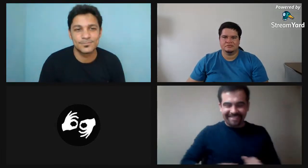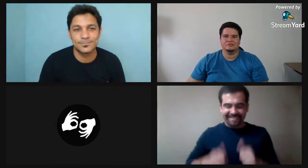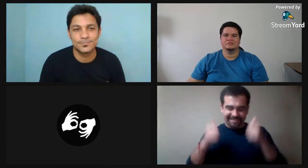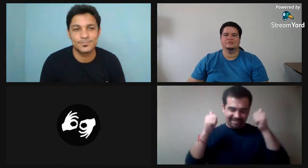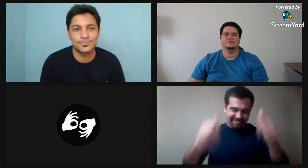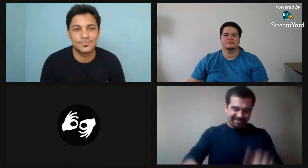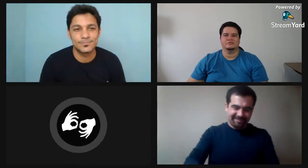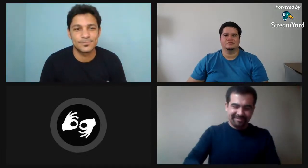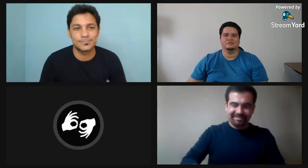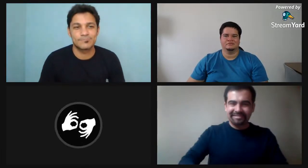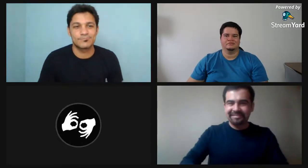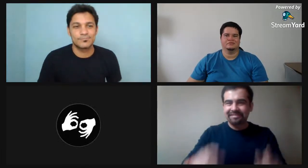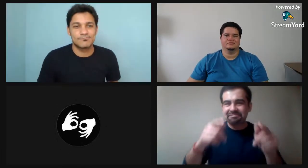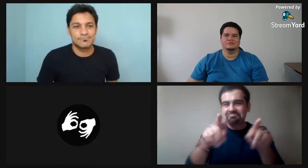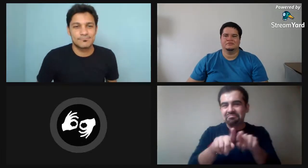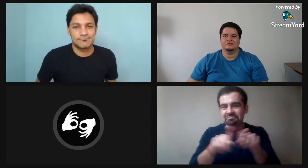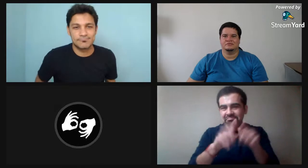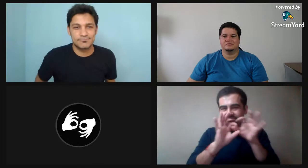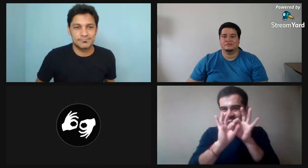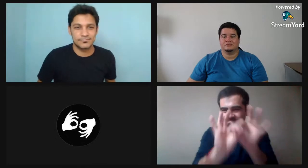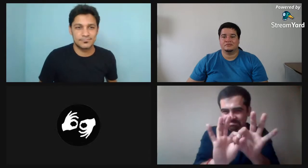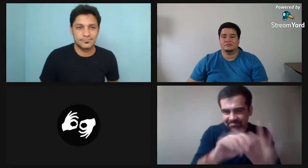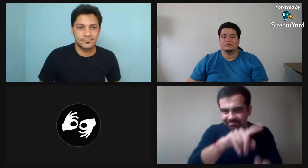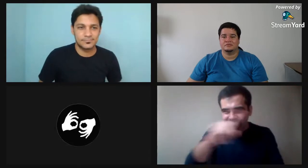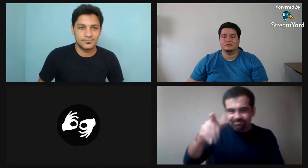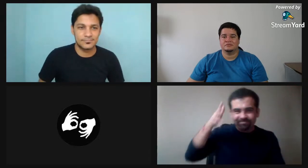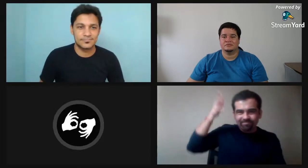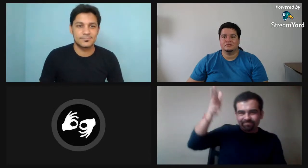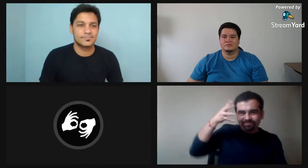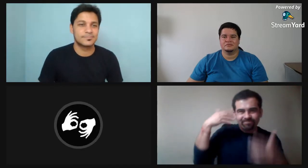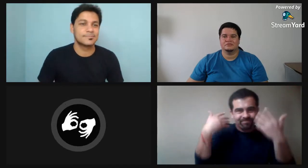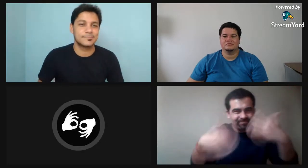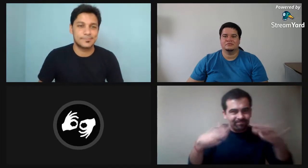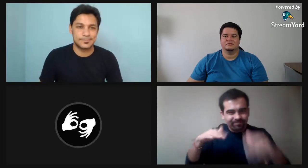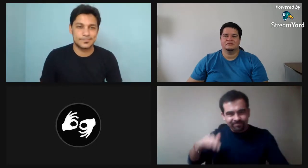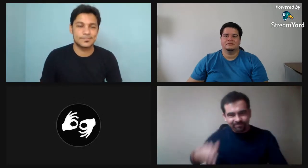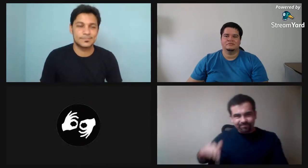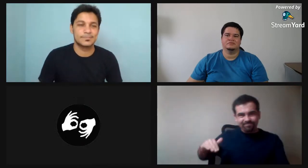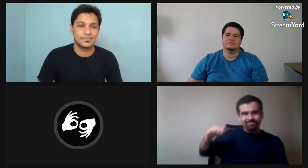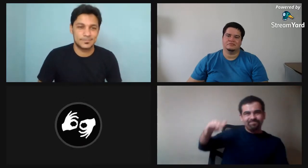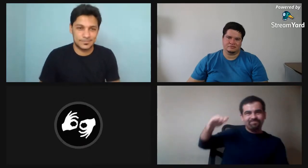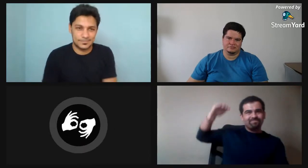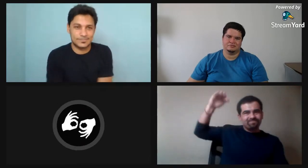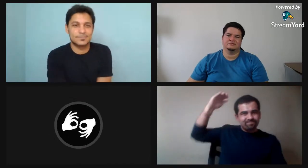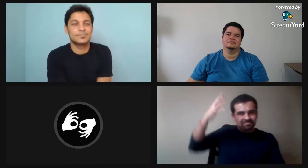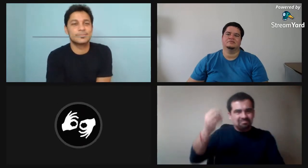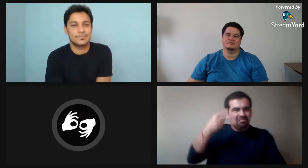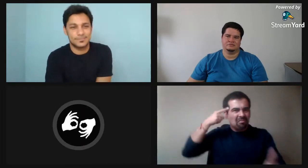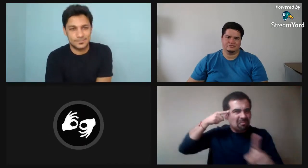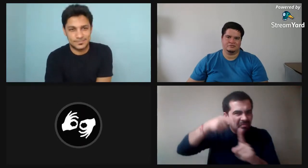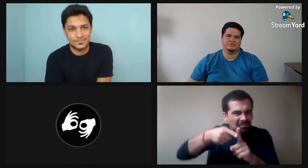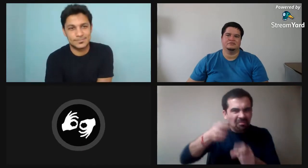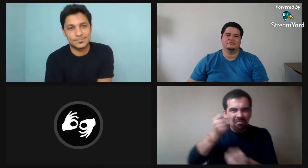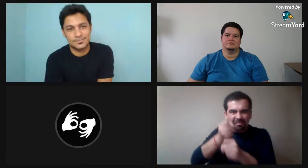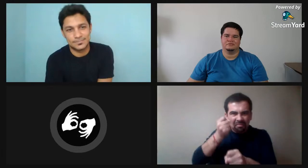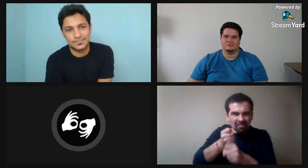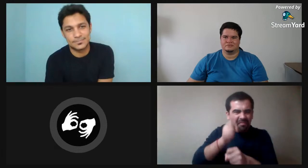muy bien bueno muchas gracias a ustedes por su presentación